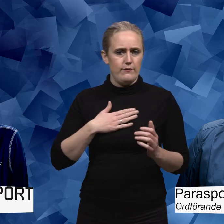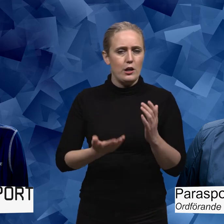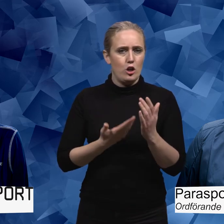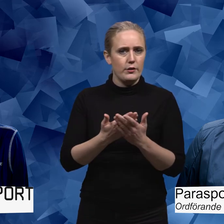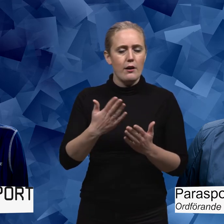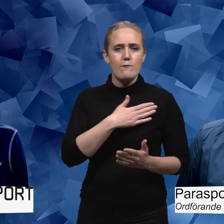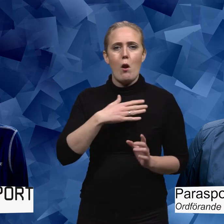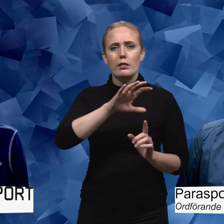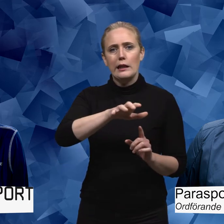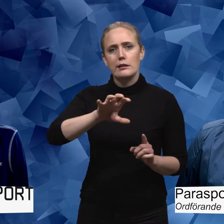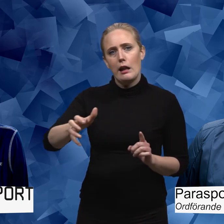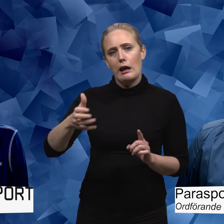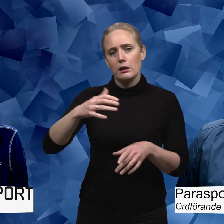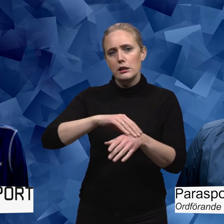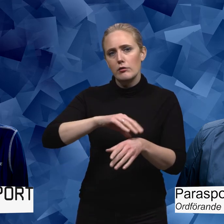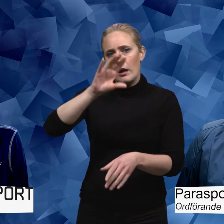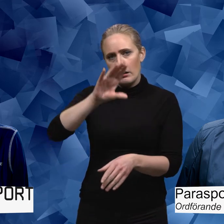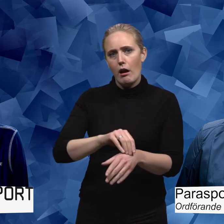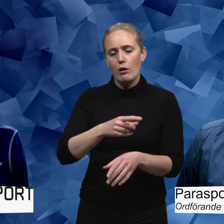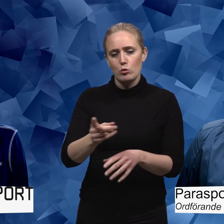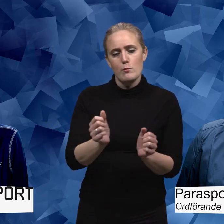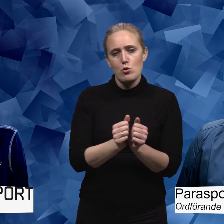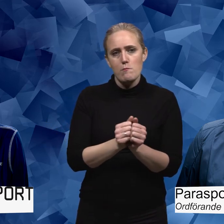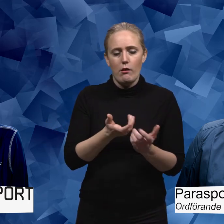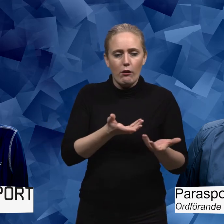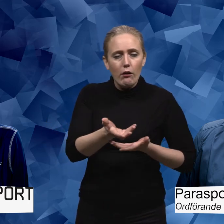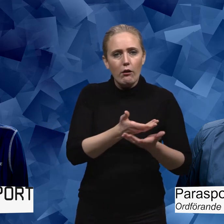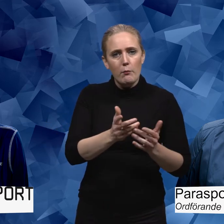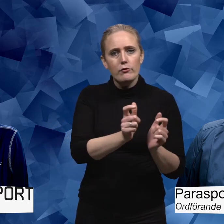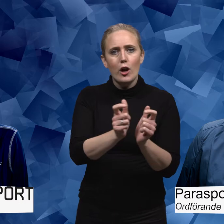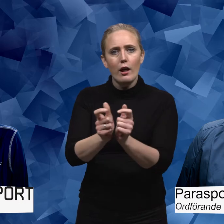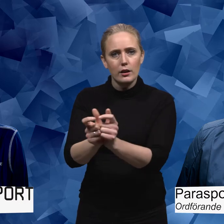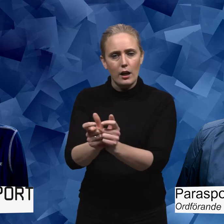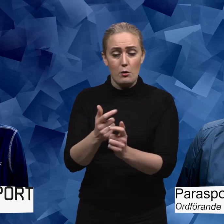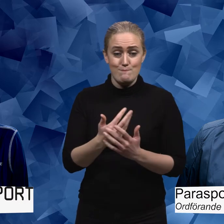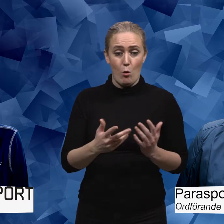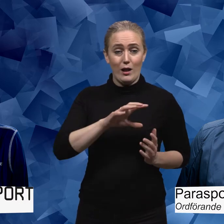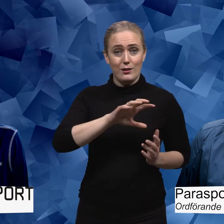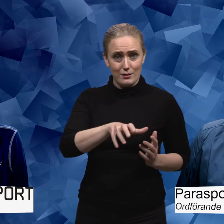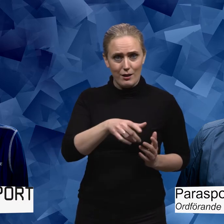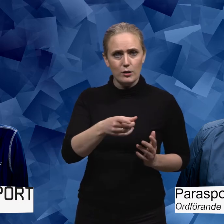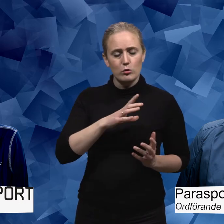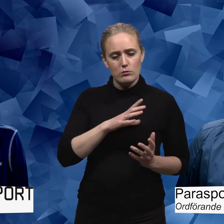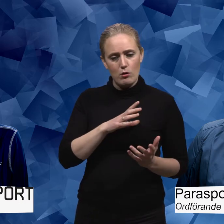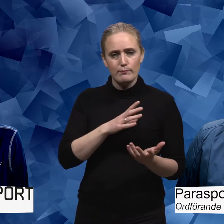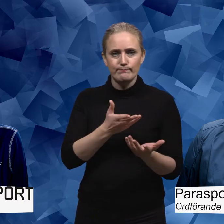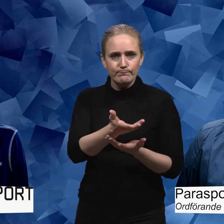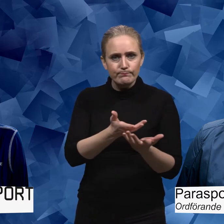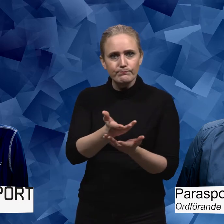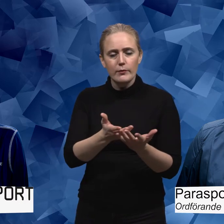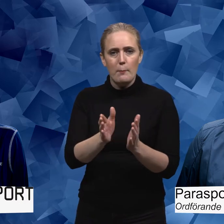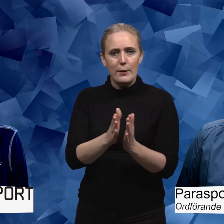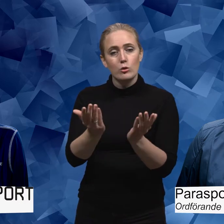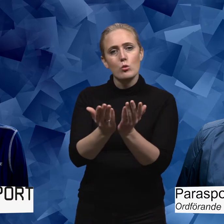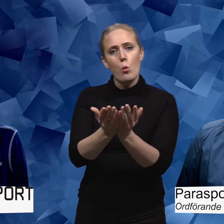är ju våra distrikt ute i landet som jobbar väldigt nära föreningar. Och jag vet också att många distrikt jobbar